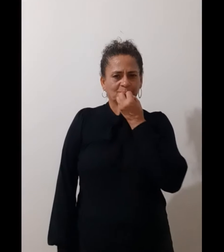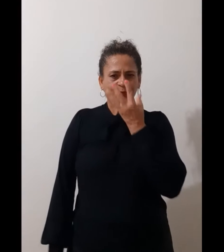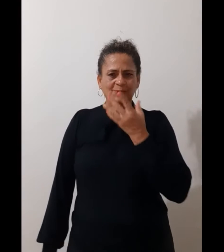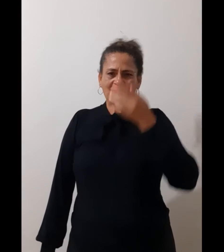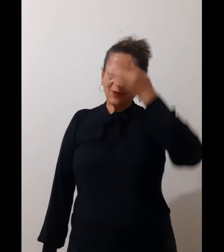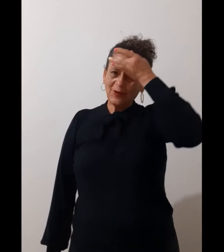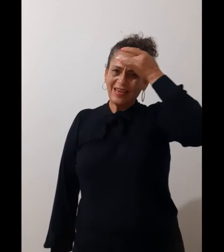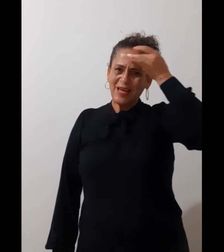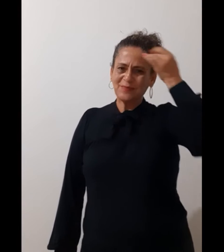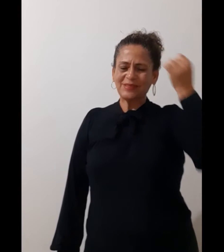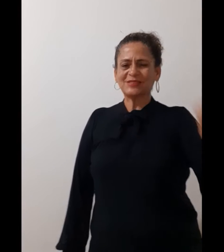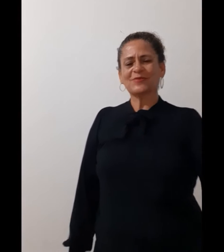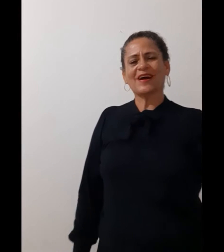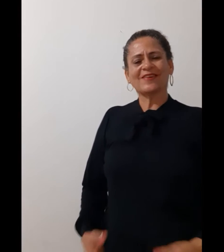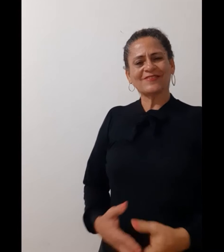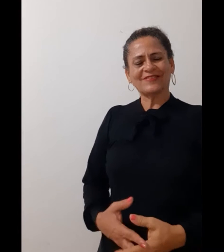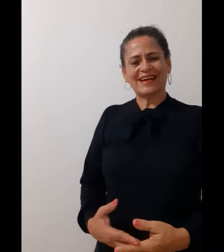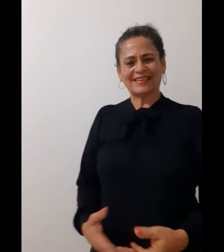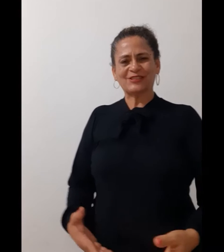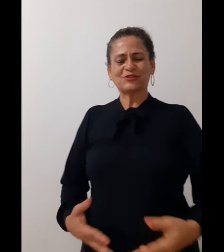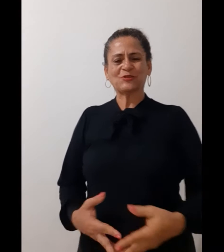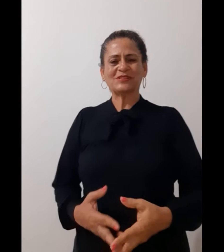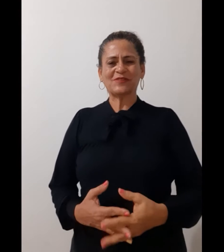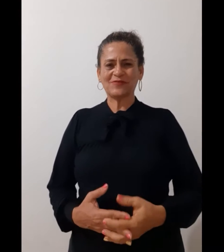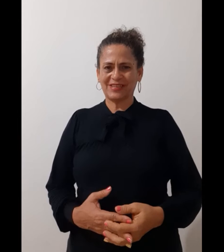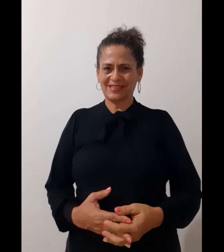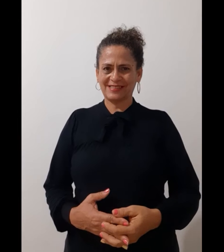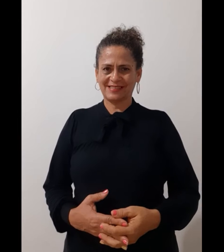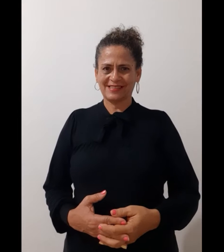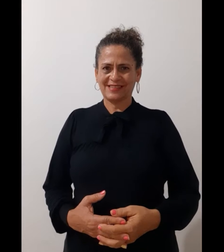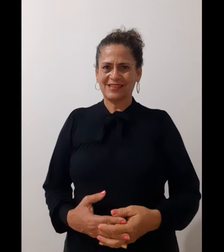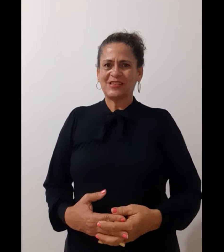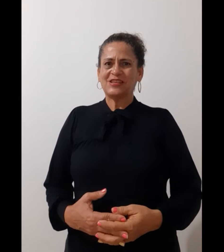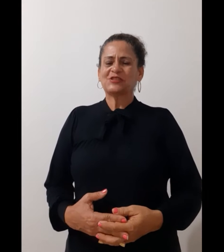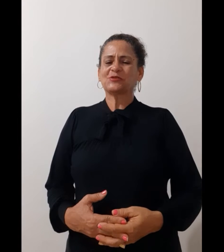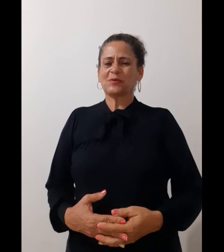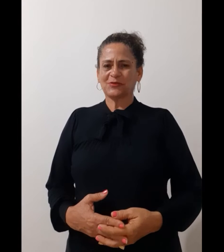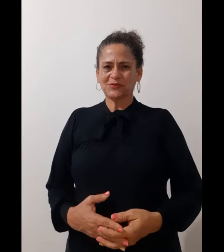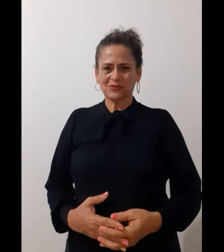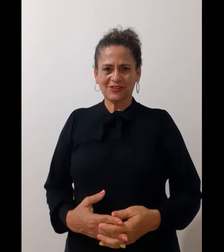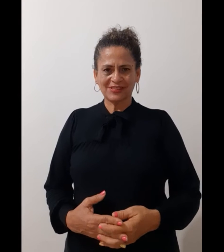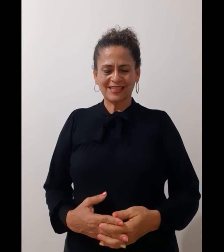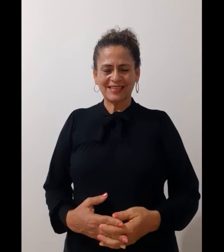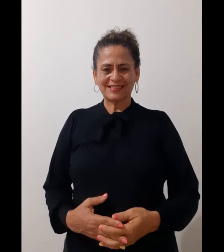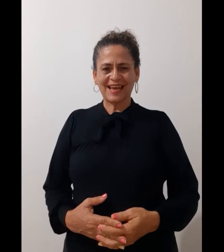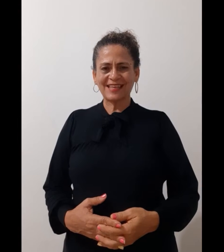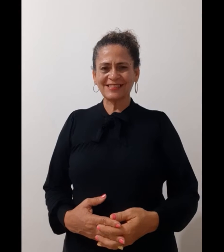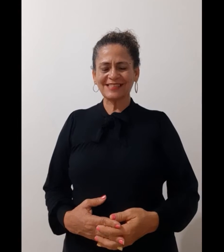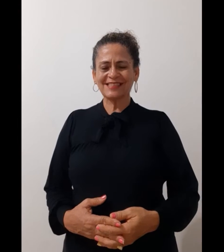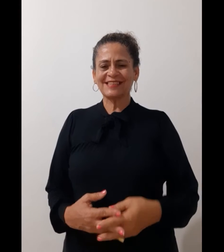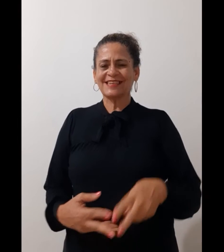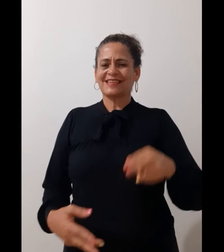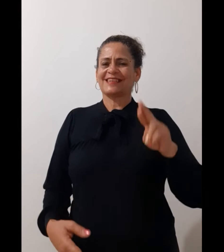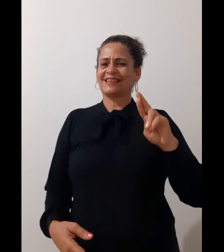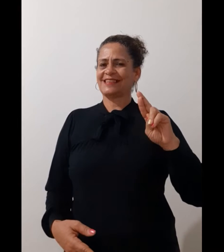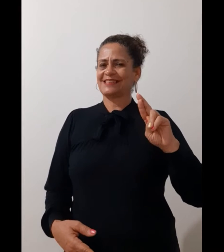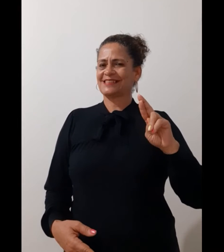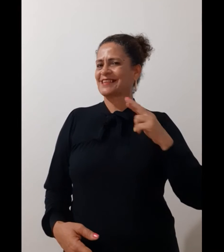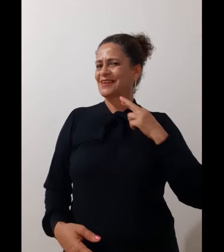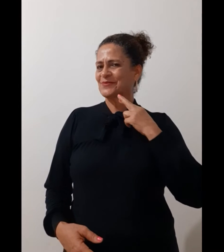Olá pessoal, aqui estou mais uma vez. Sou a professora Rosalina Andrade, esse é o